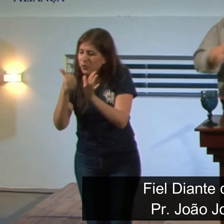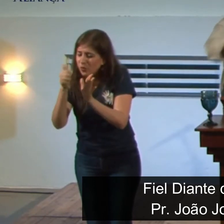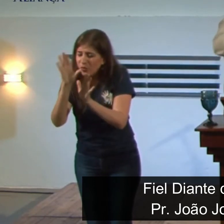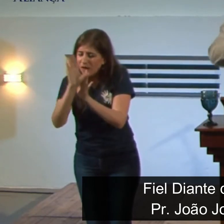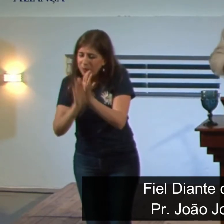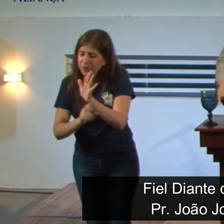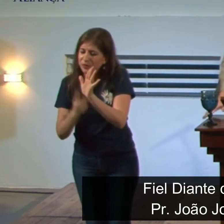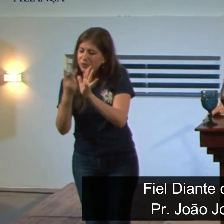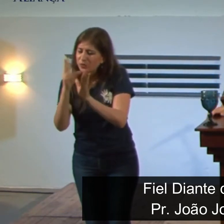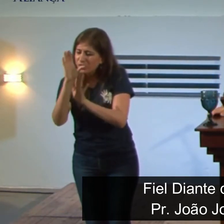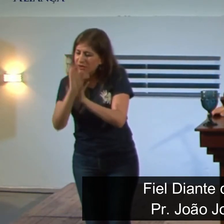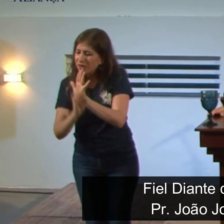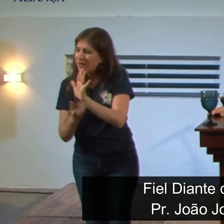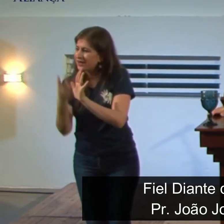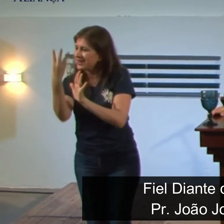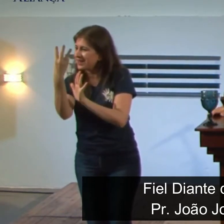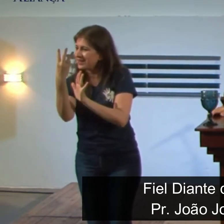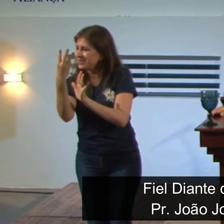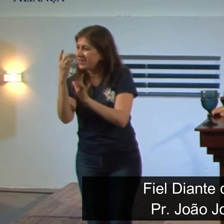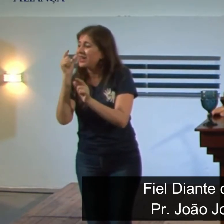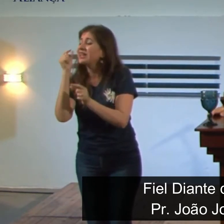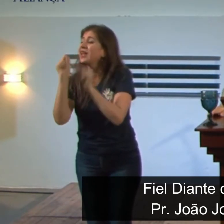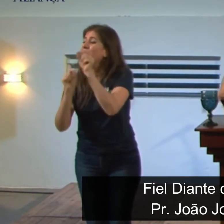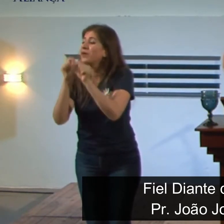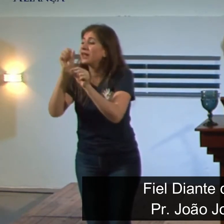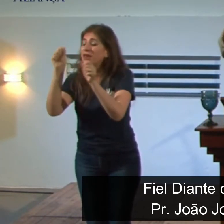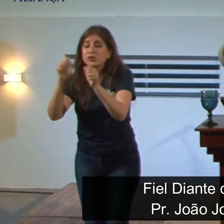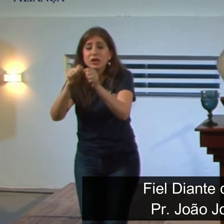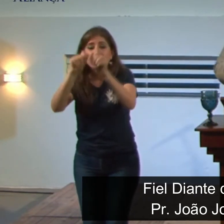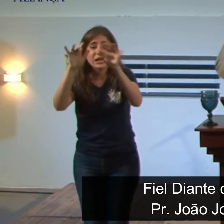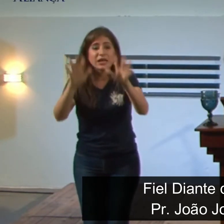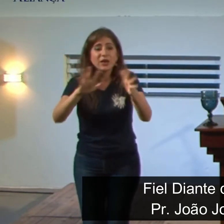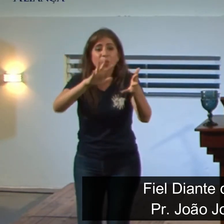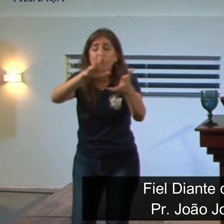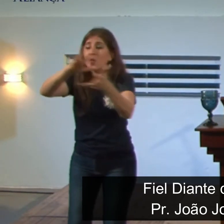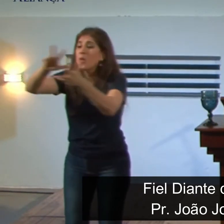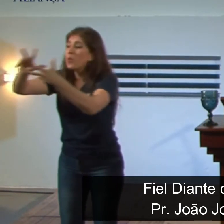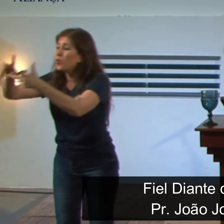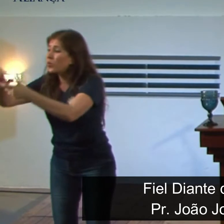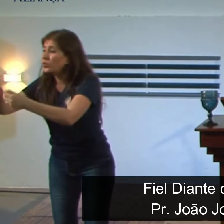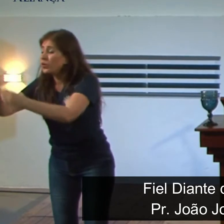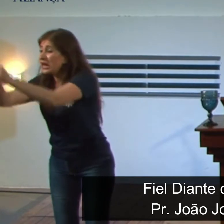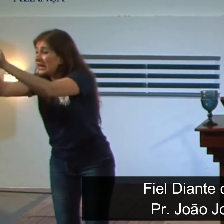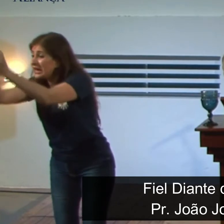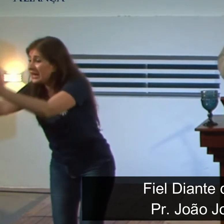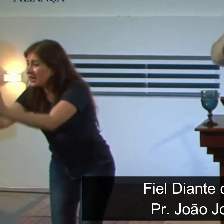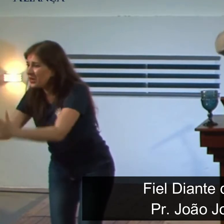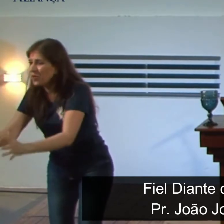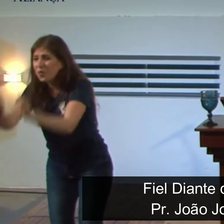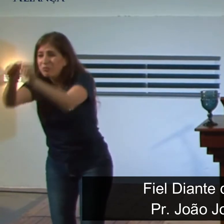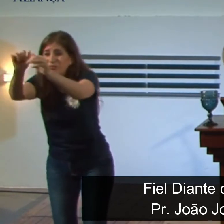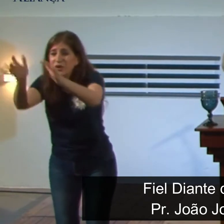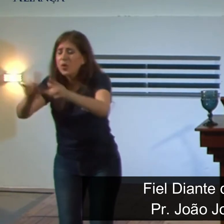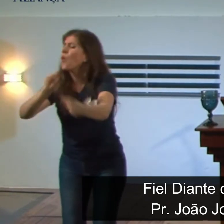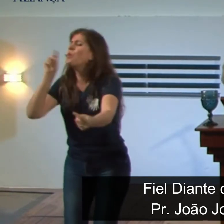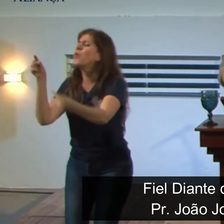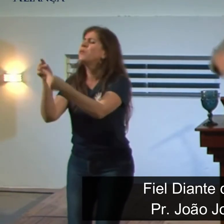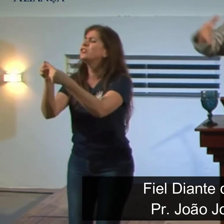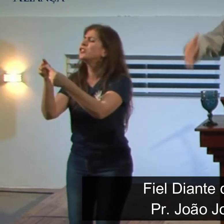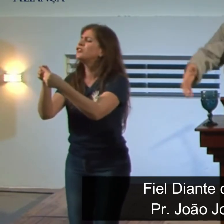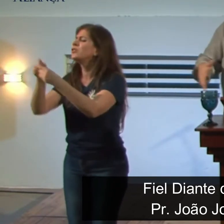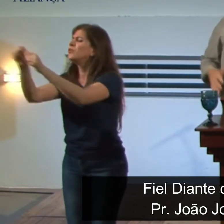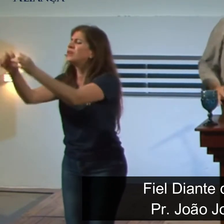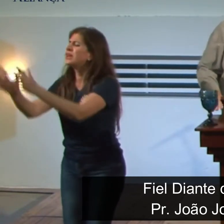tudo vai se desenrolar a partir dali eu preciso entender para que Deus me criou por que Deus me criou qual o objetivo dele ter me